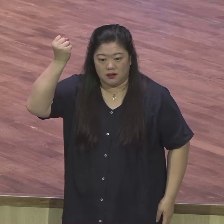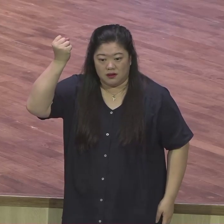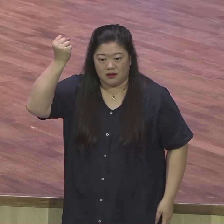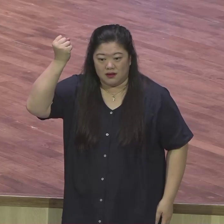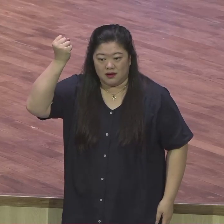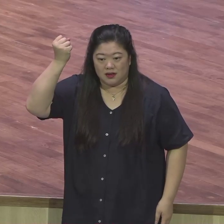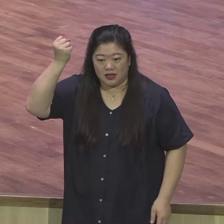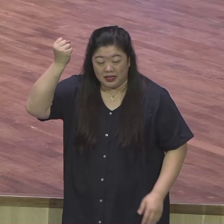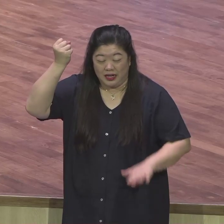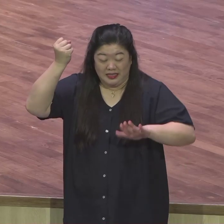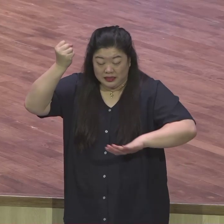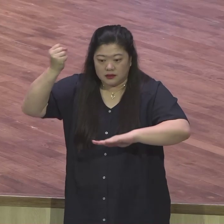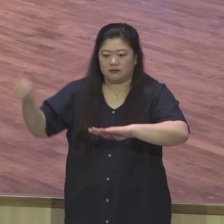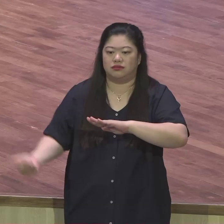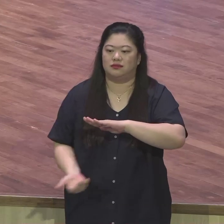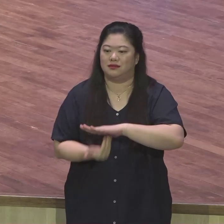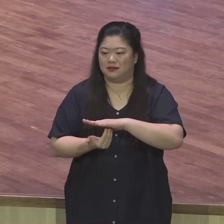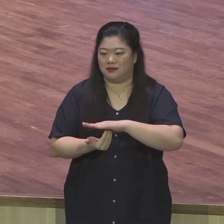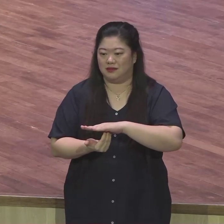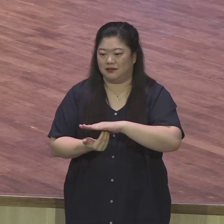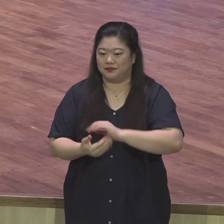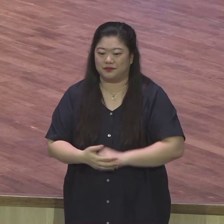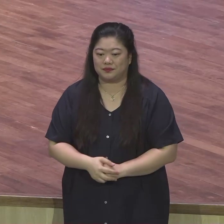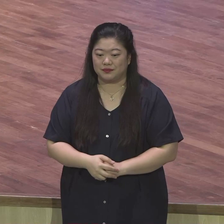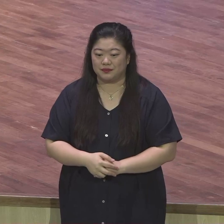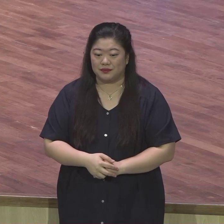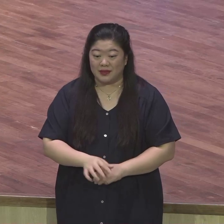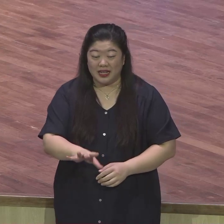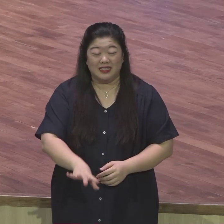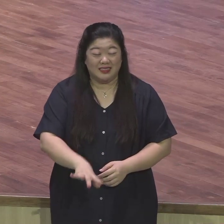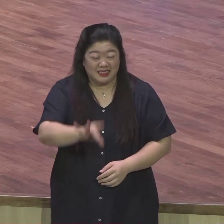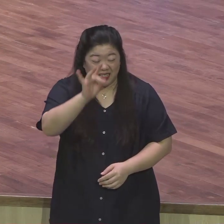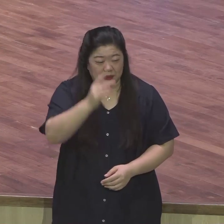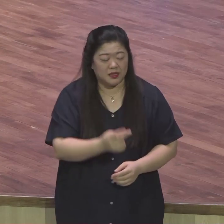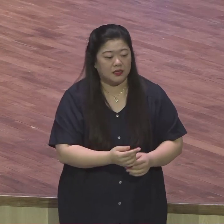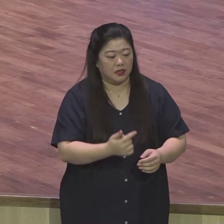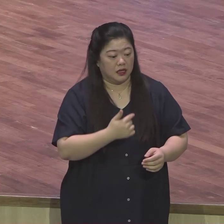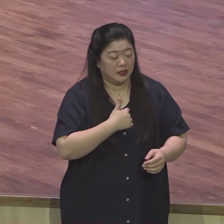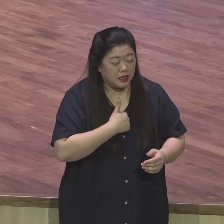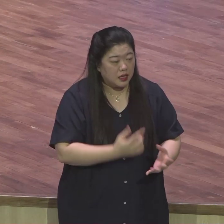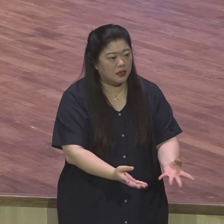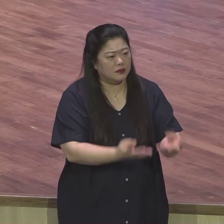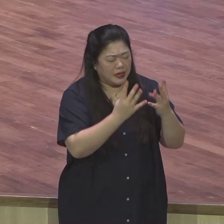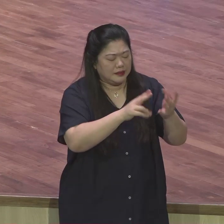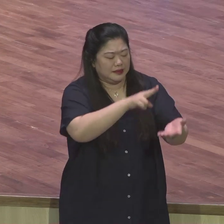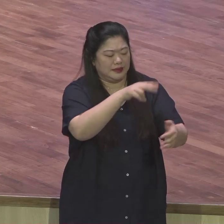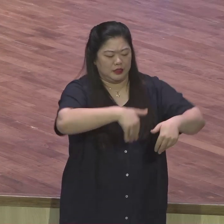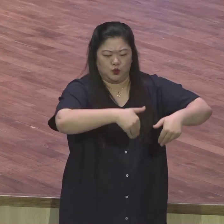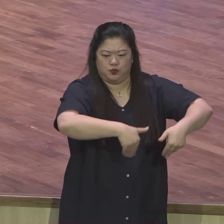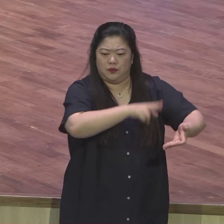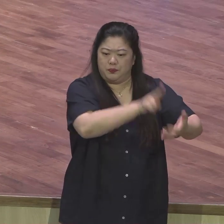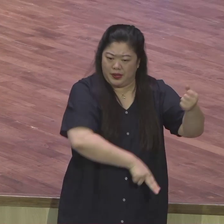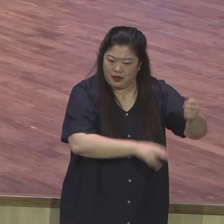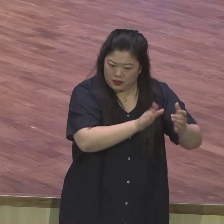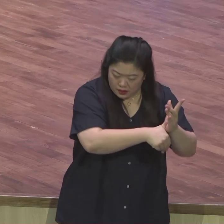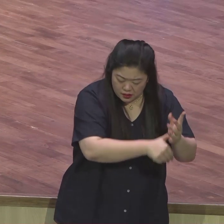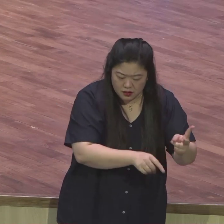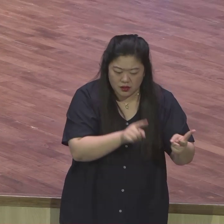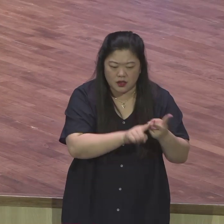요셉은 예급의 노예로 팔려 받았을 때도 모함을 받아 감아 갔을 때도 요셉은 늘 하나님께서 분명히 내게